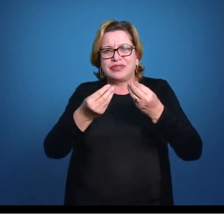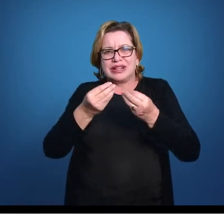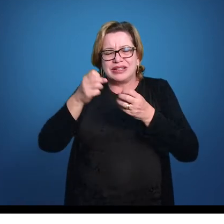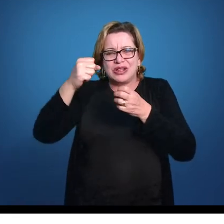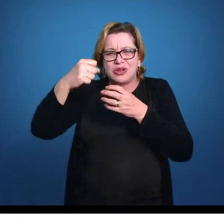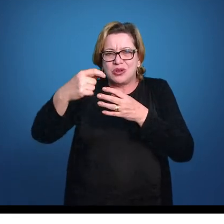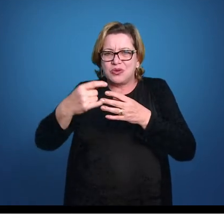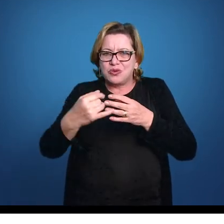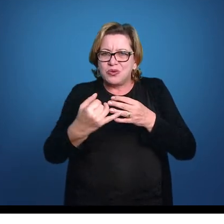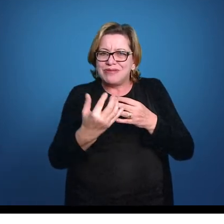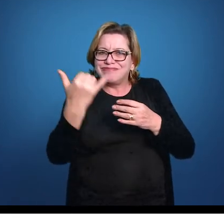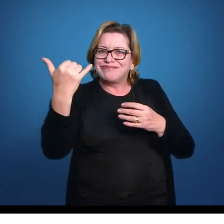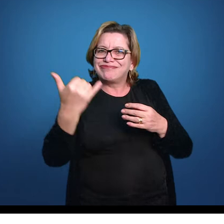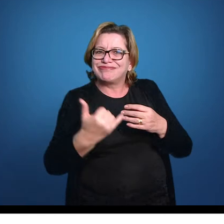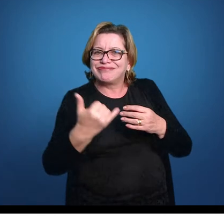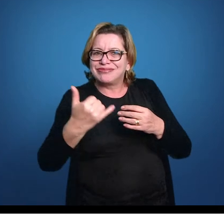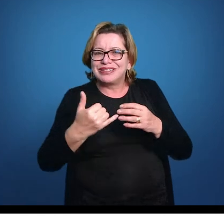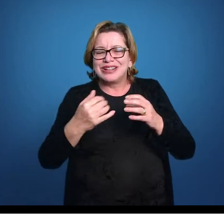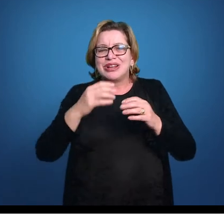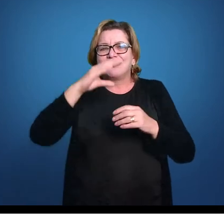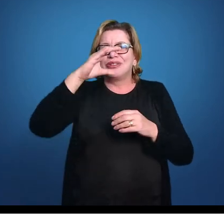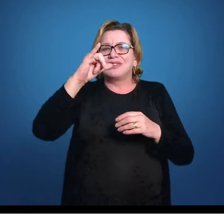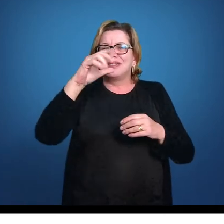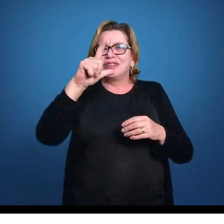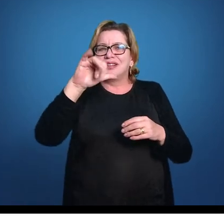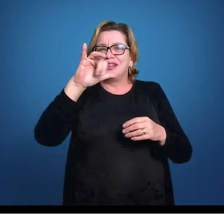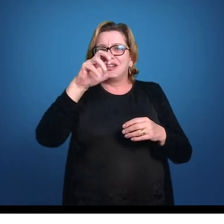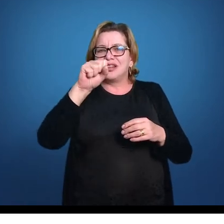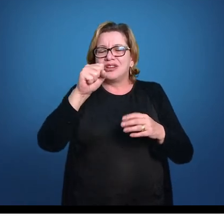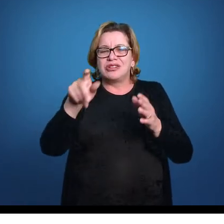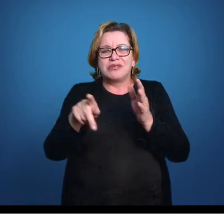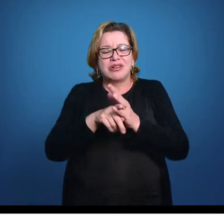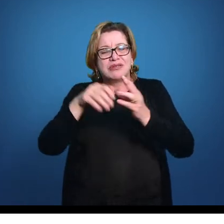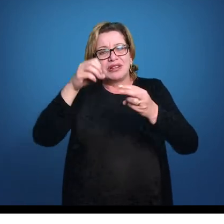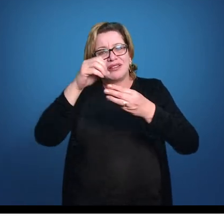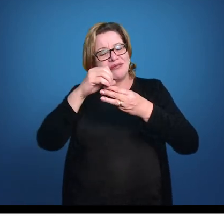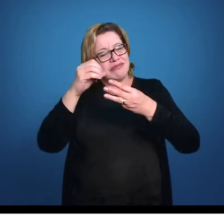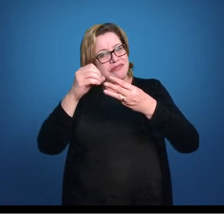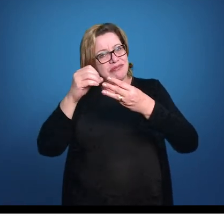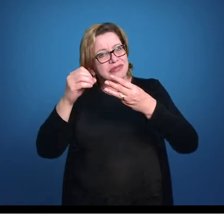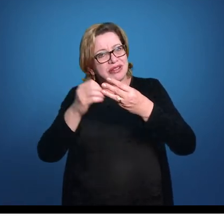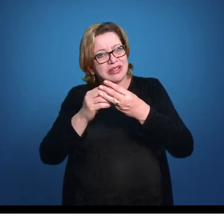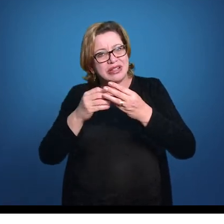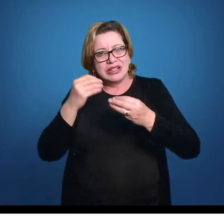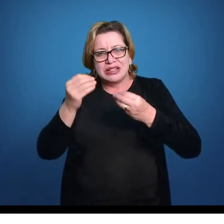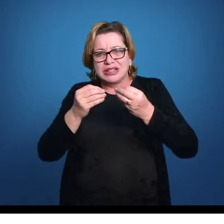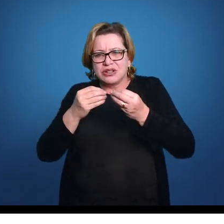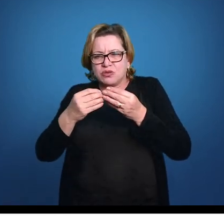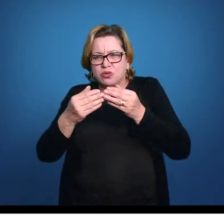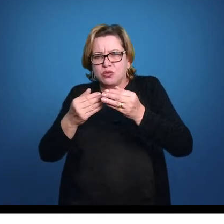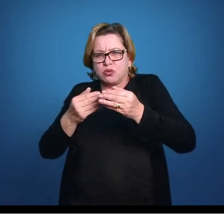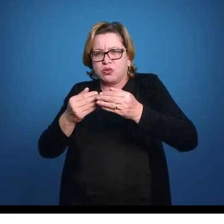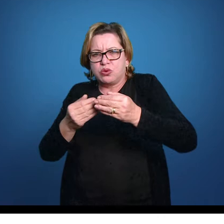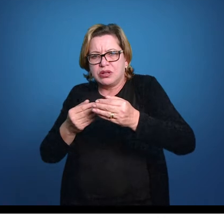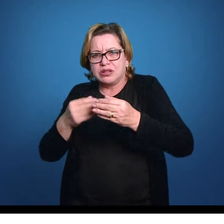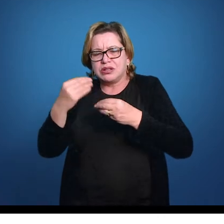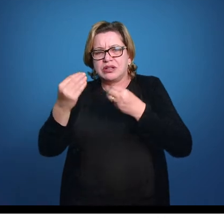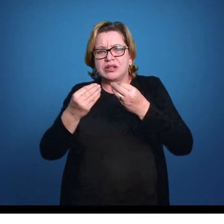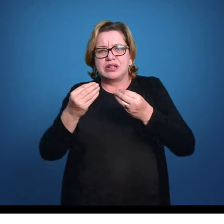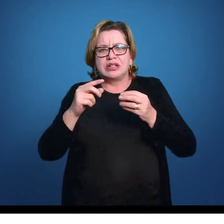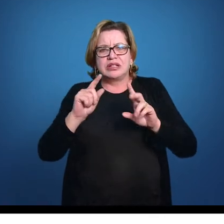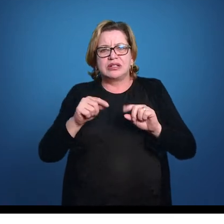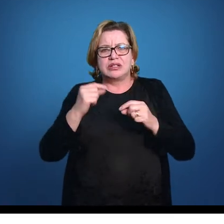transmitem informação para os cílios dessas células ciliadas. Isso aqui vai gerar despolarização de membrana, vai gerar uma informação